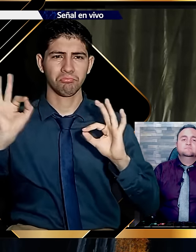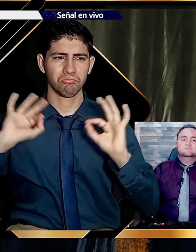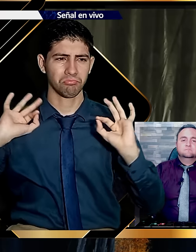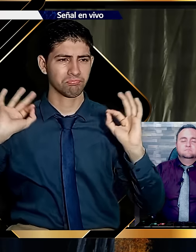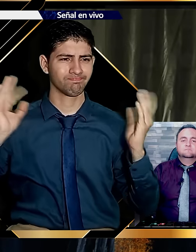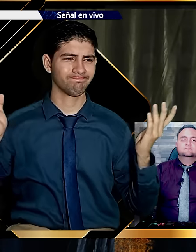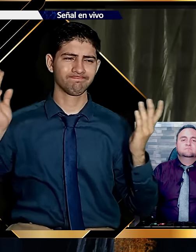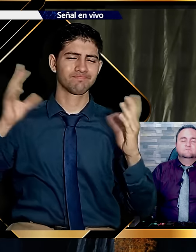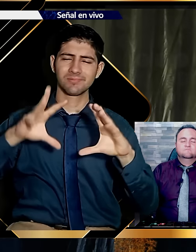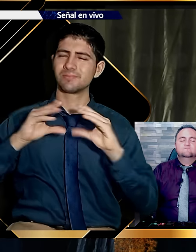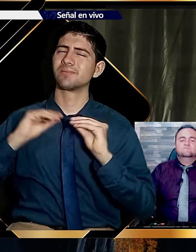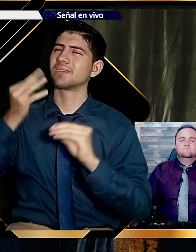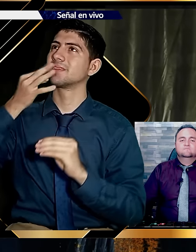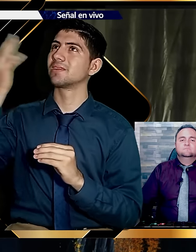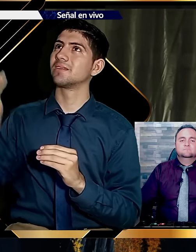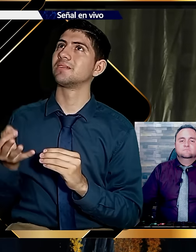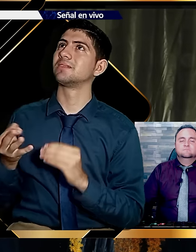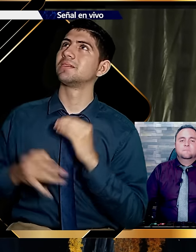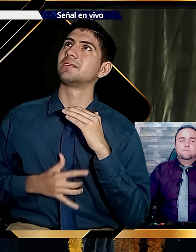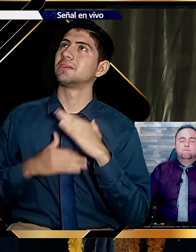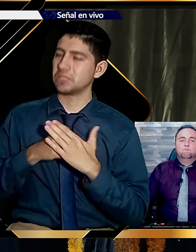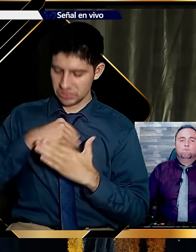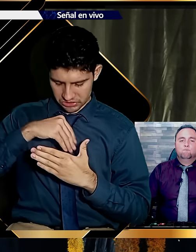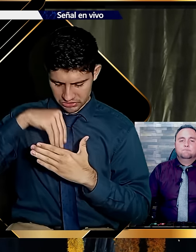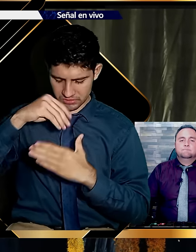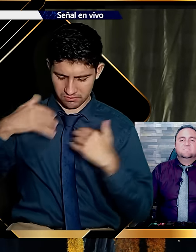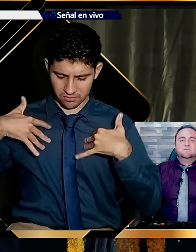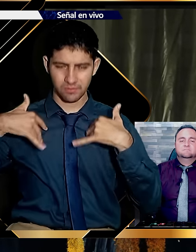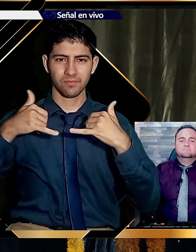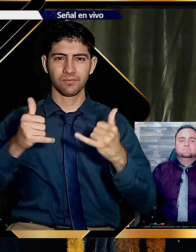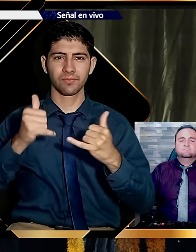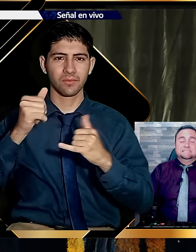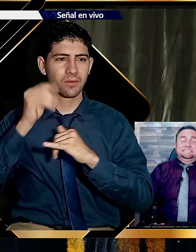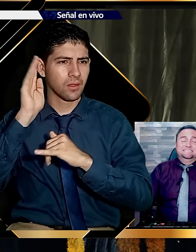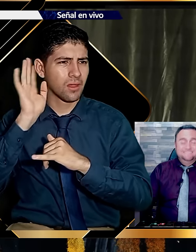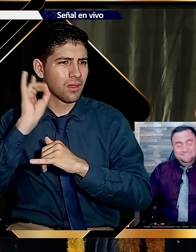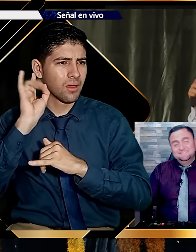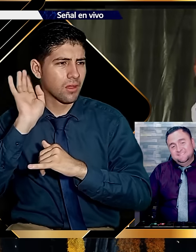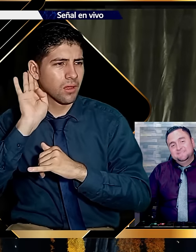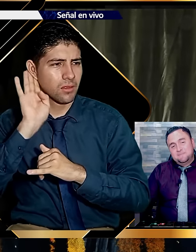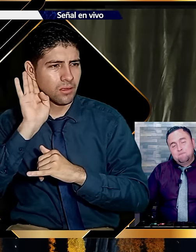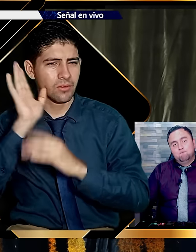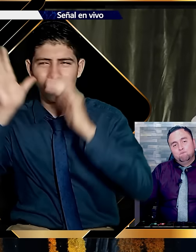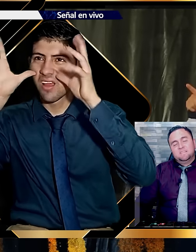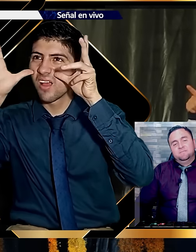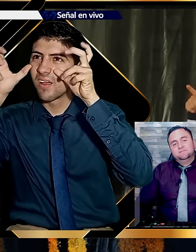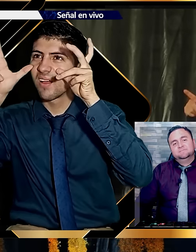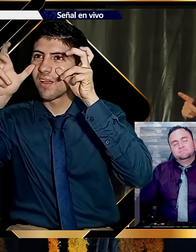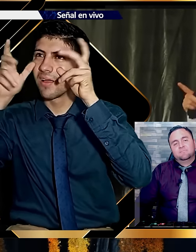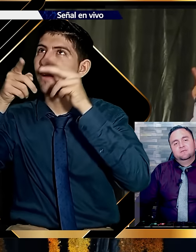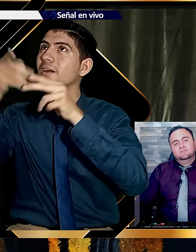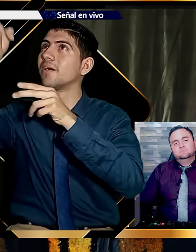Oídme atentamente. Y comed del bien. Y se deleitará vuestra alma. Con grosura. Inclinad vuestro oído.